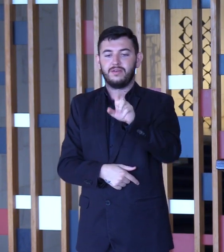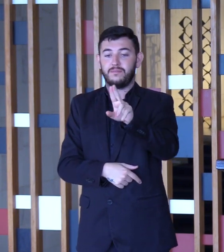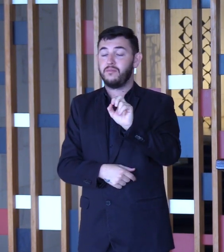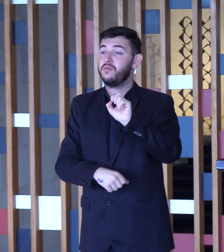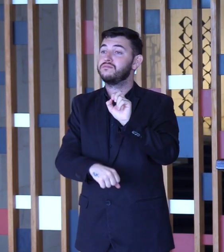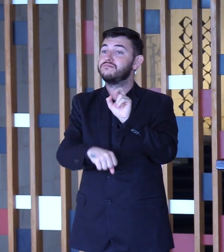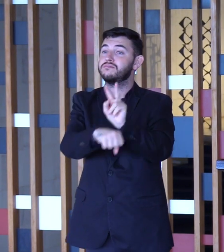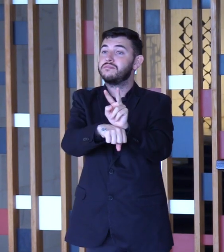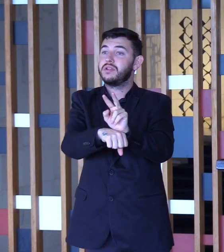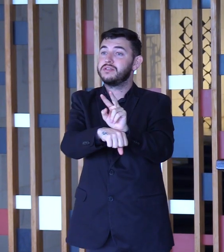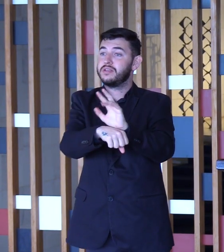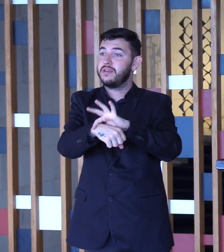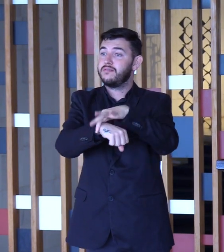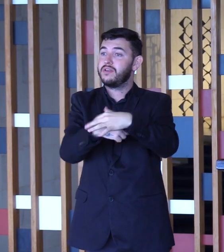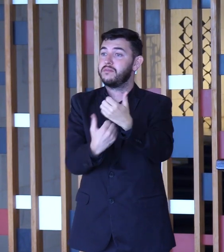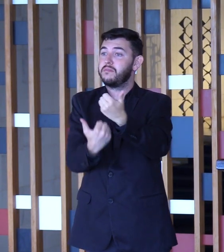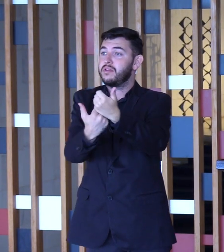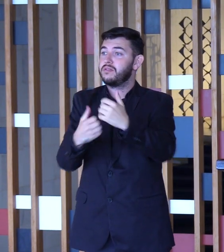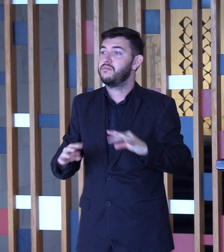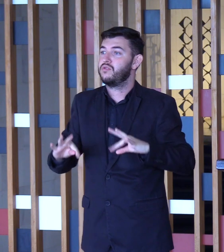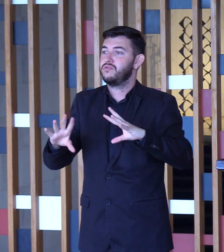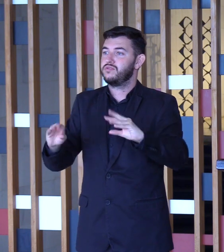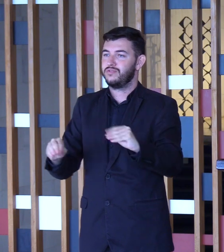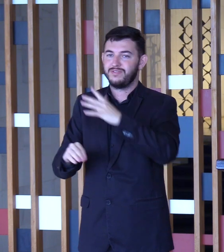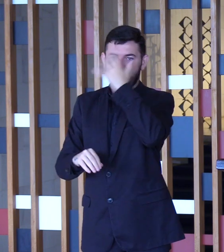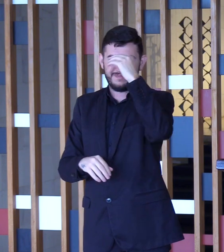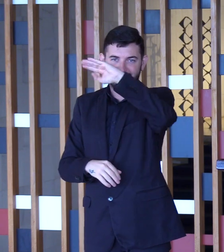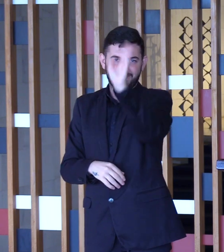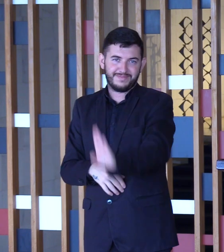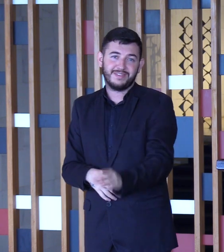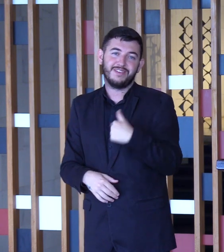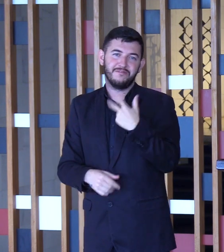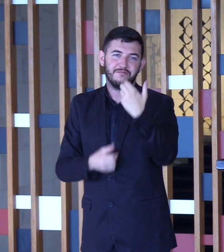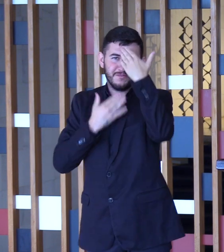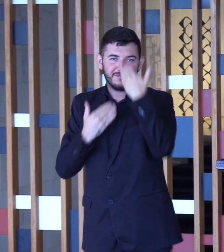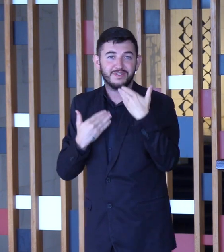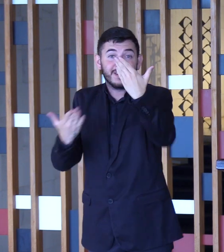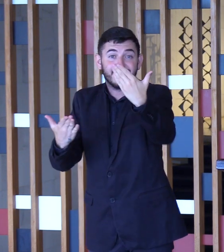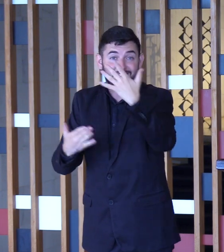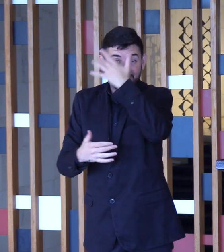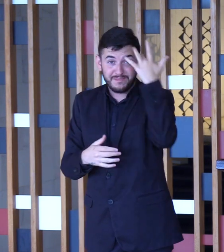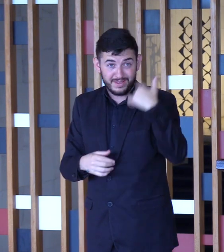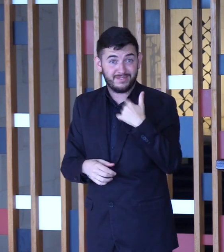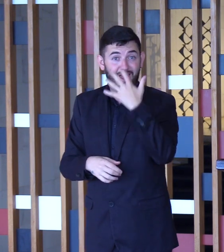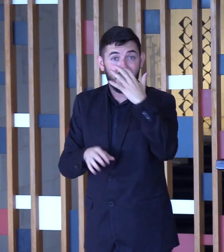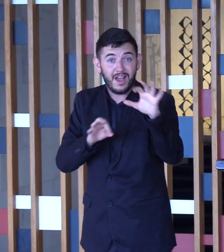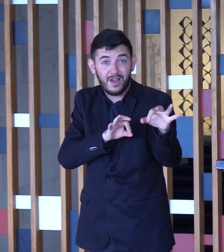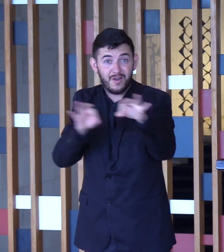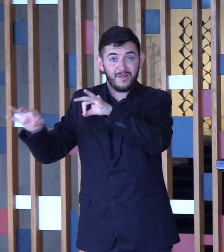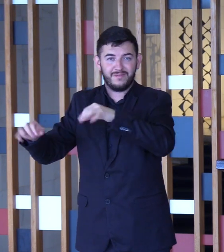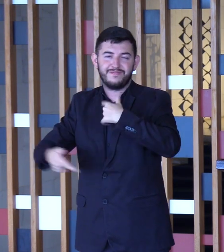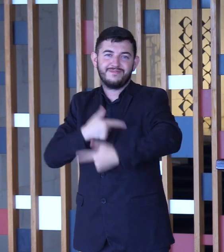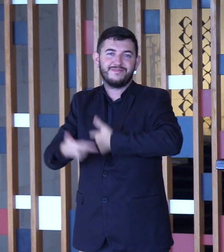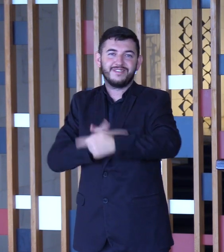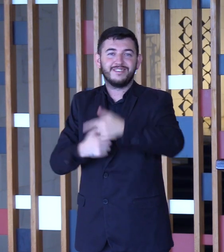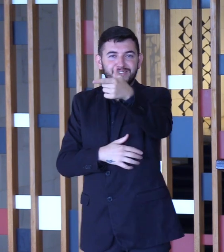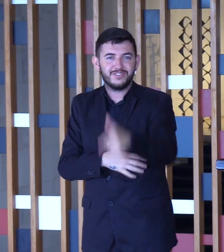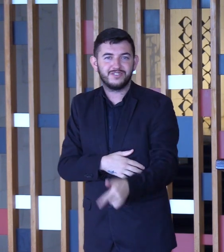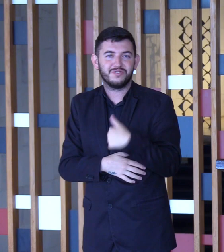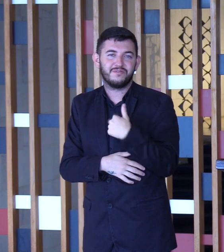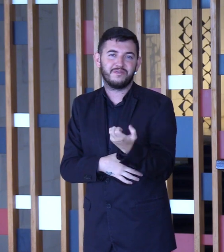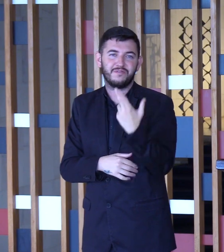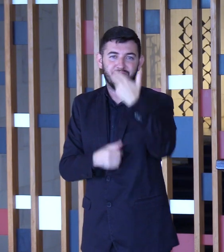patrimônio de todos os brasileiros. Eu queria agradecer a todos que nos acompanham nessa iniciativa e, mais uma vez,